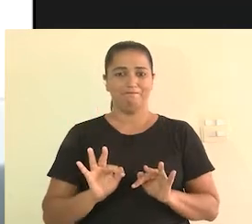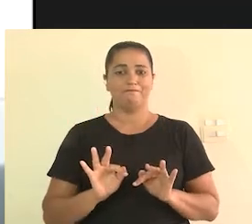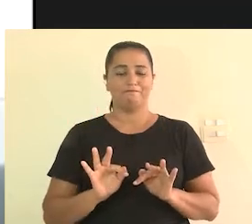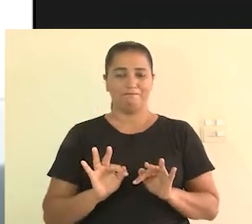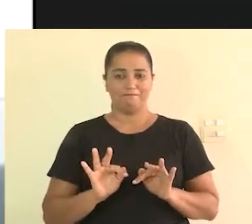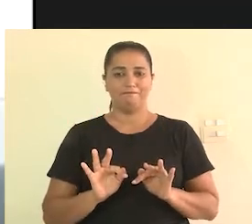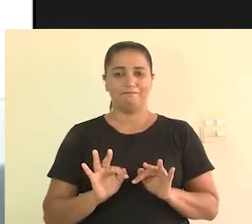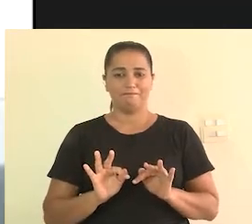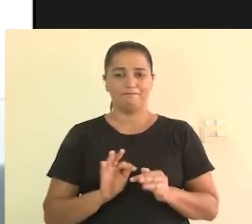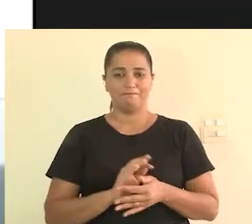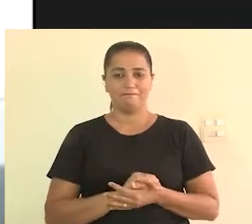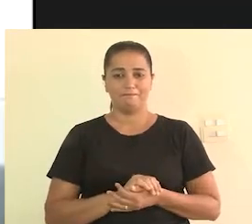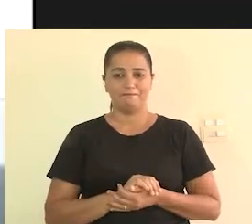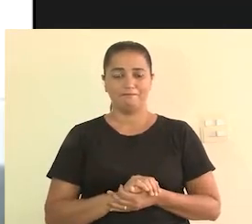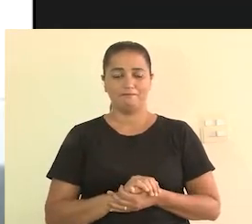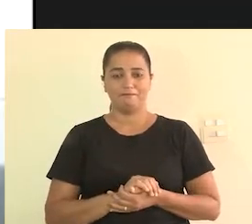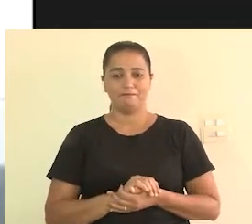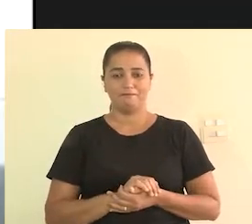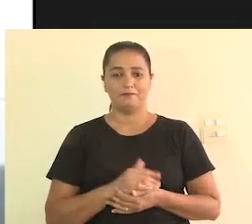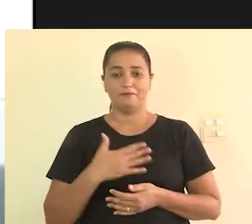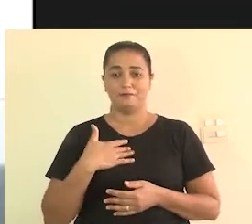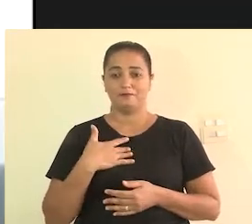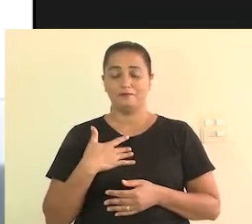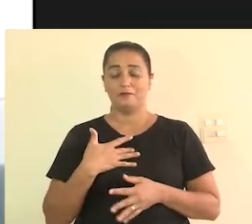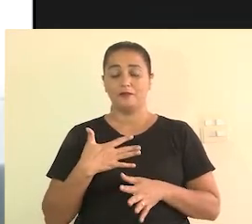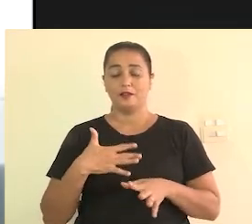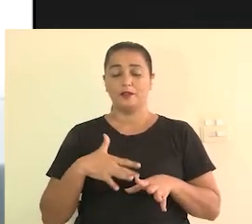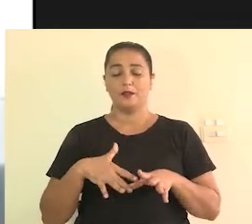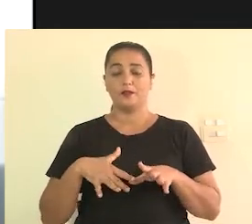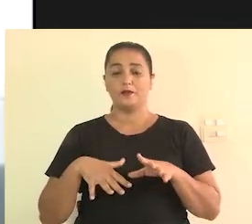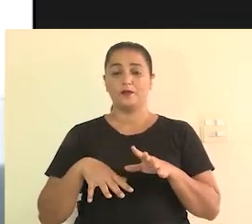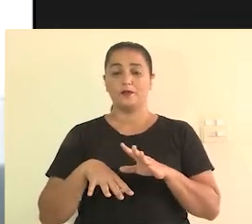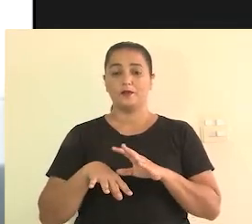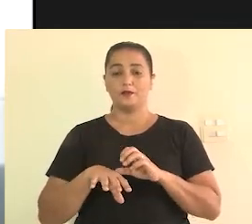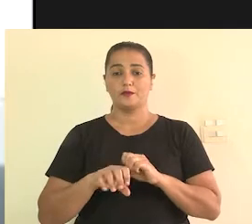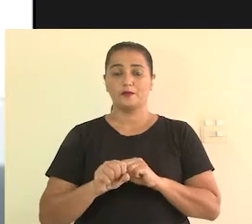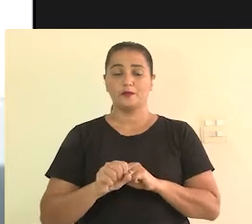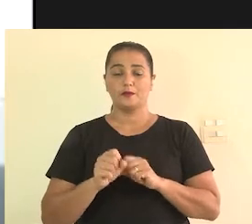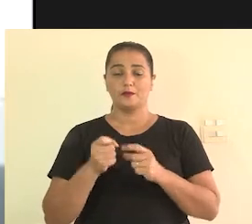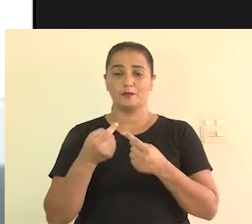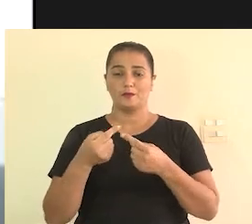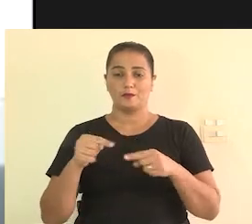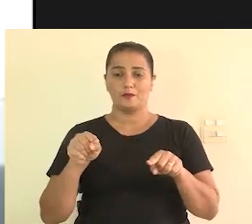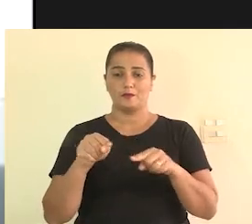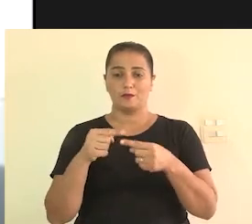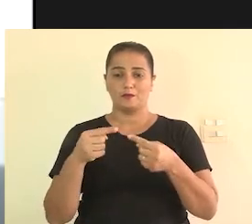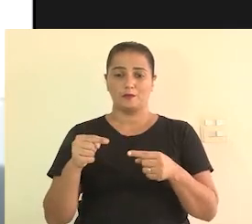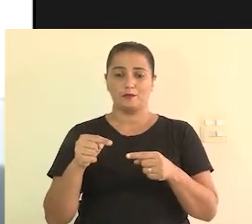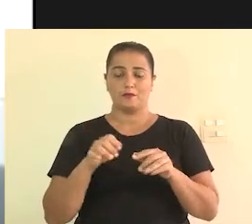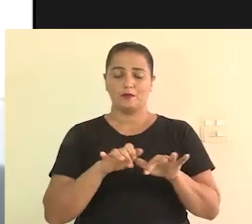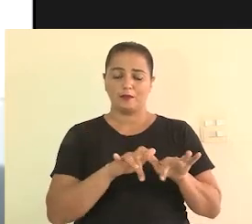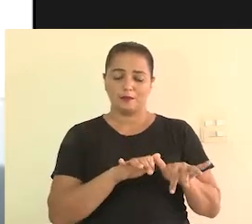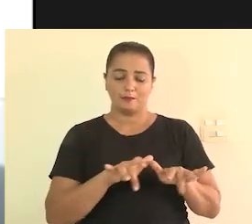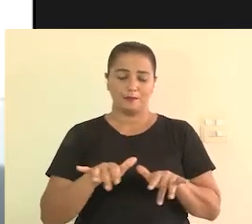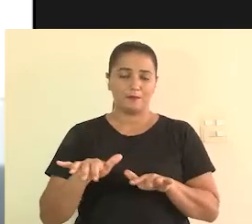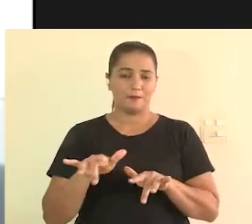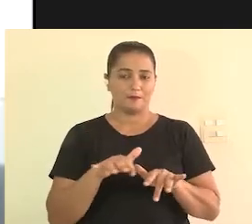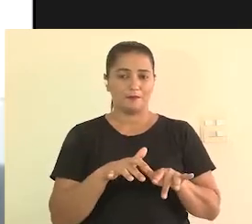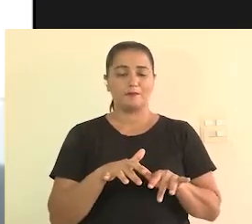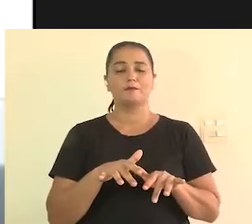e enverdecido por isso. E a minha formação inicial é em música. Eu sou